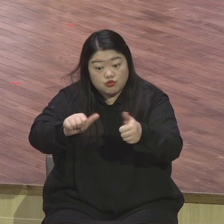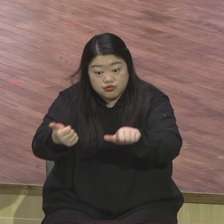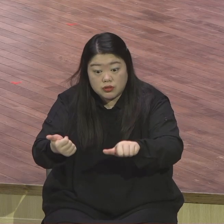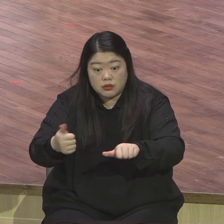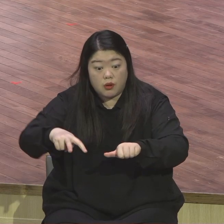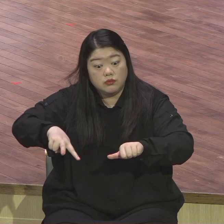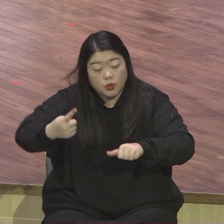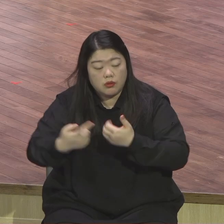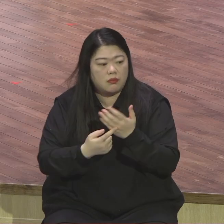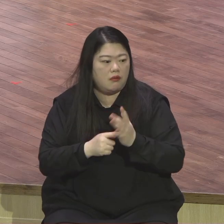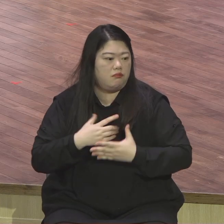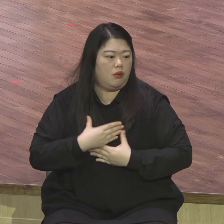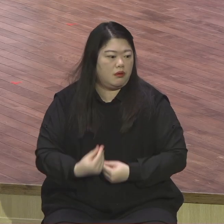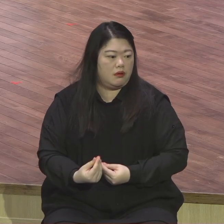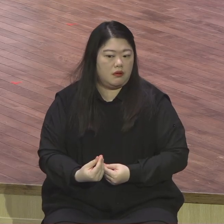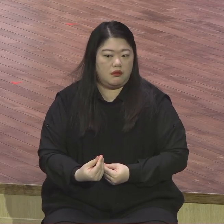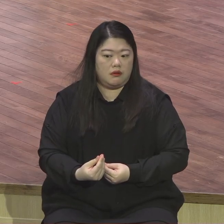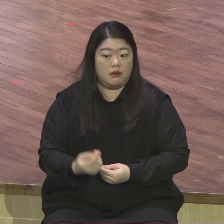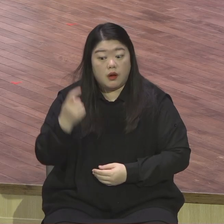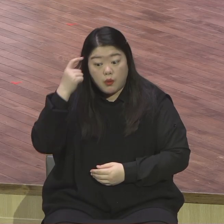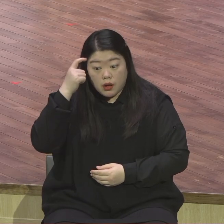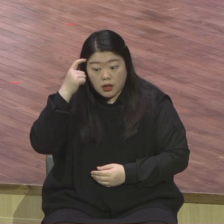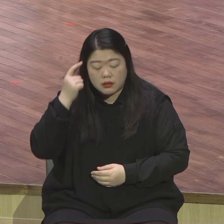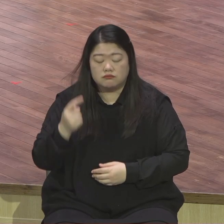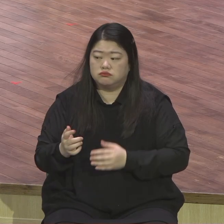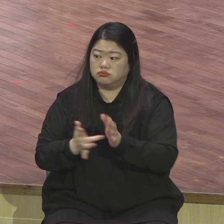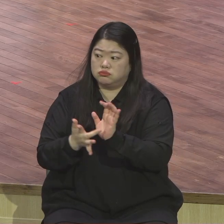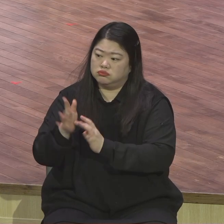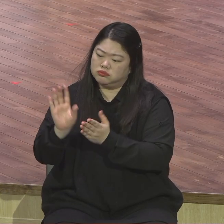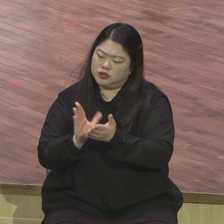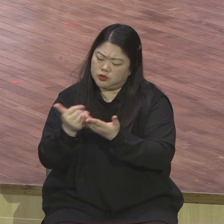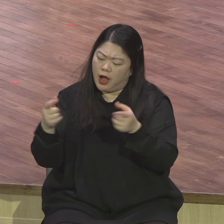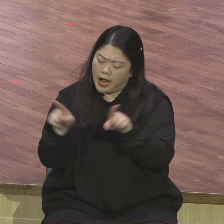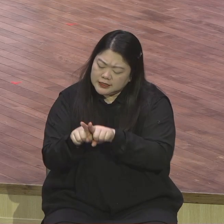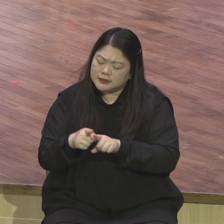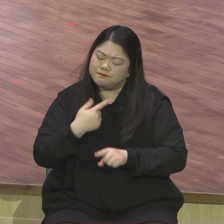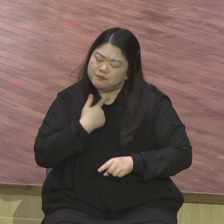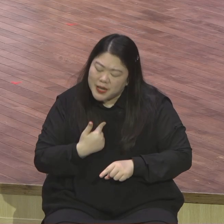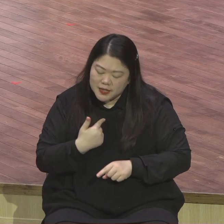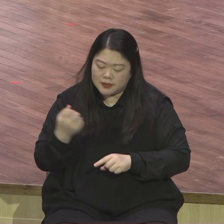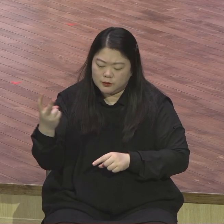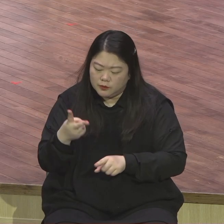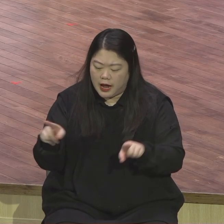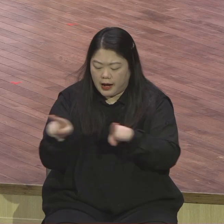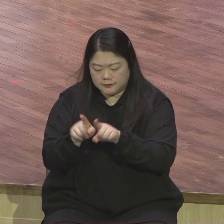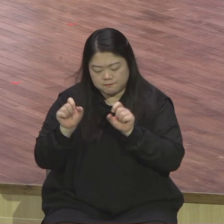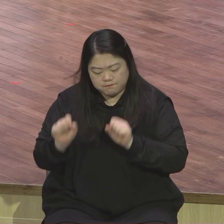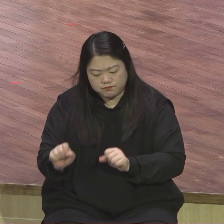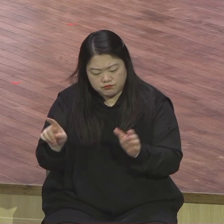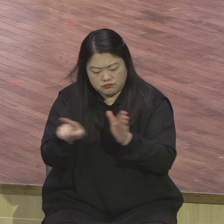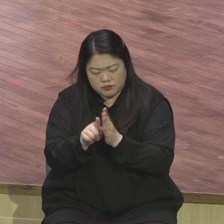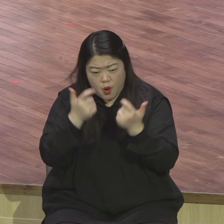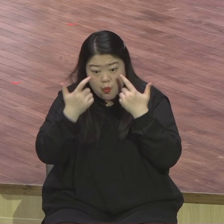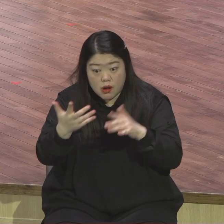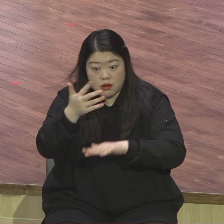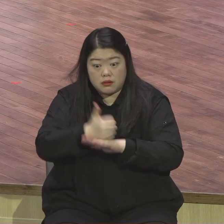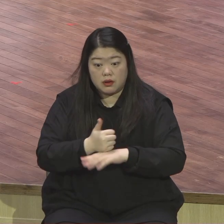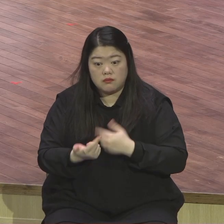예수님께 가면 예수님의 그 영화로는 모습 그리고 사도바울이 빌리포 3장